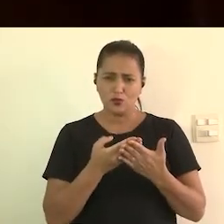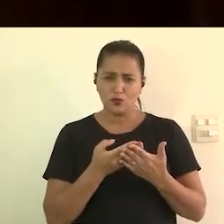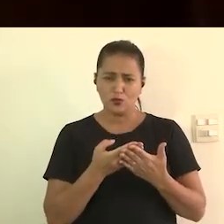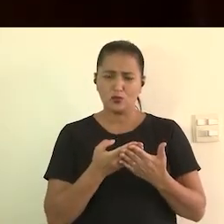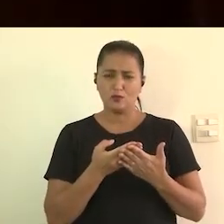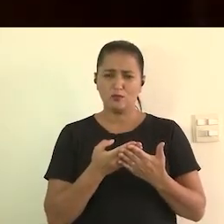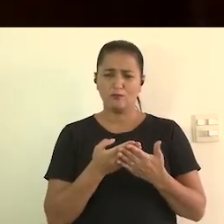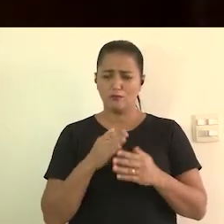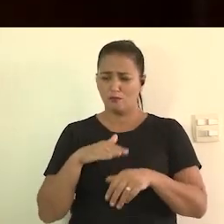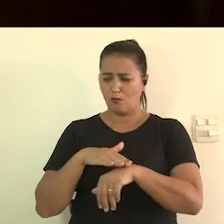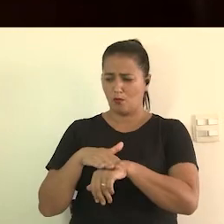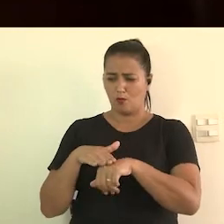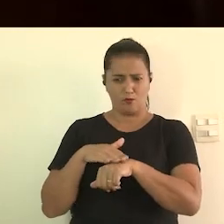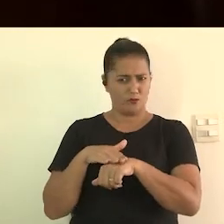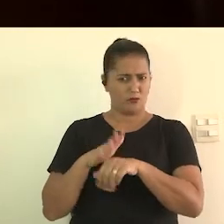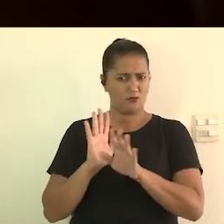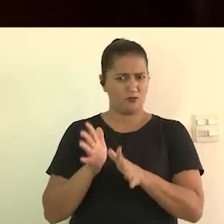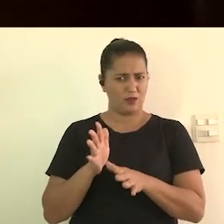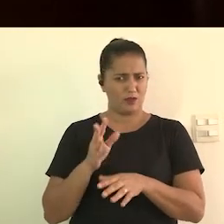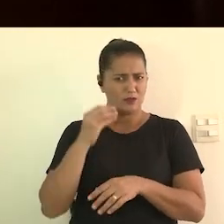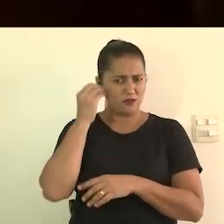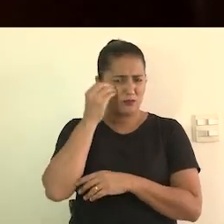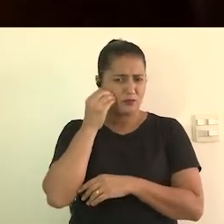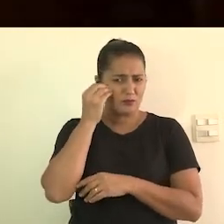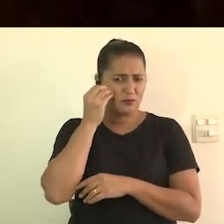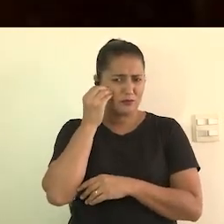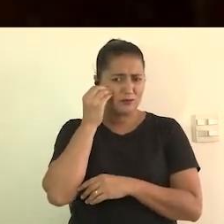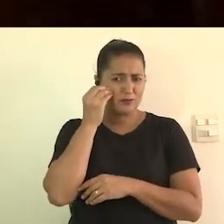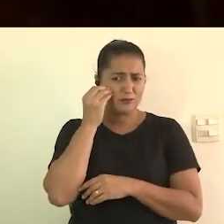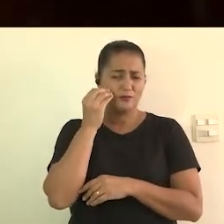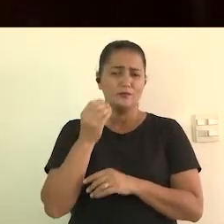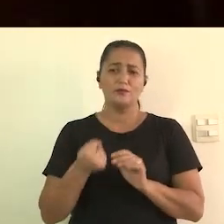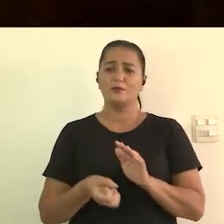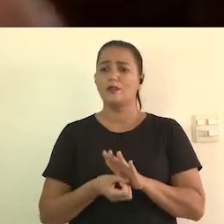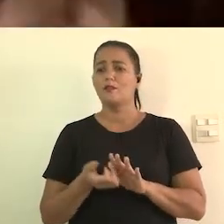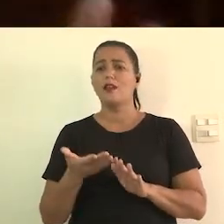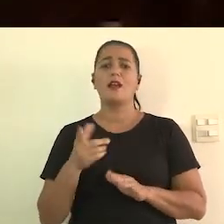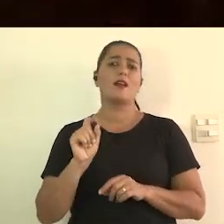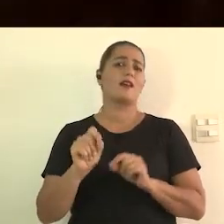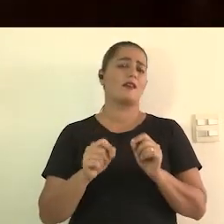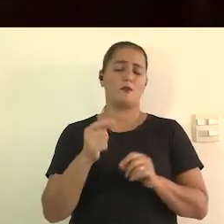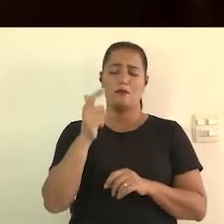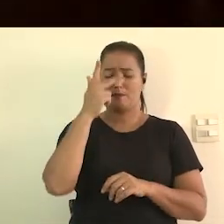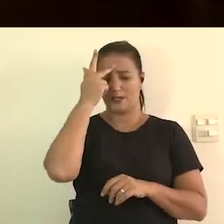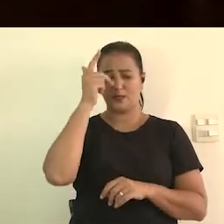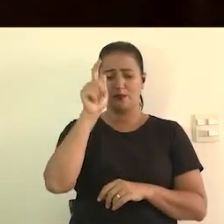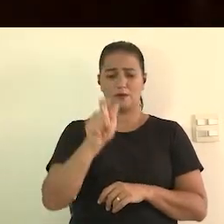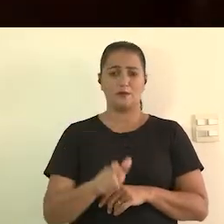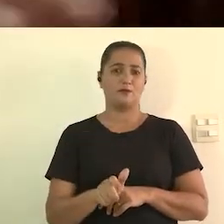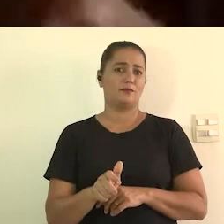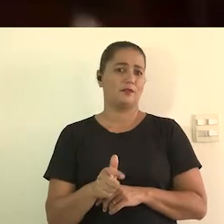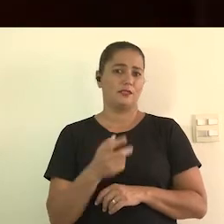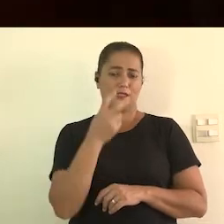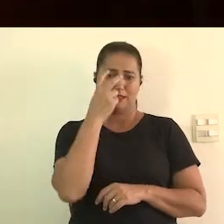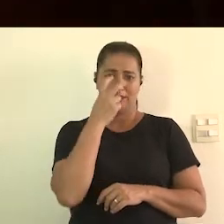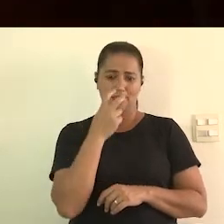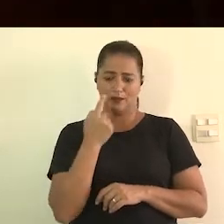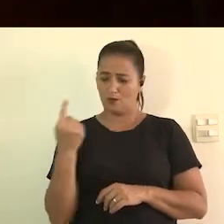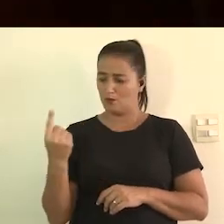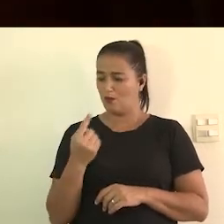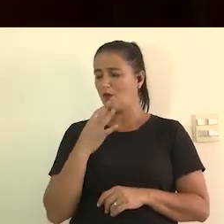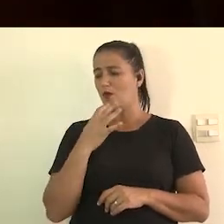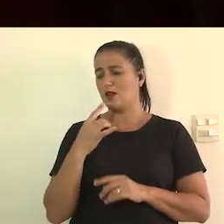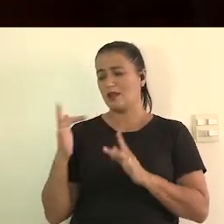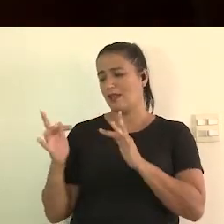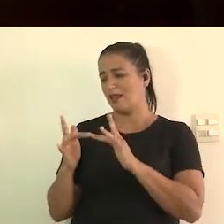isso você conversou com a pessoa cega e às vezes uma pessoa cega só não é parâmetro para a comunidade